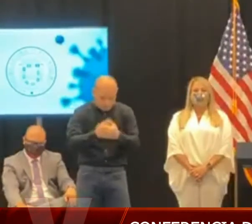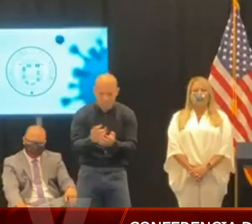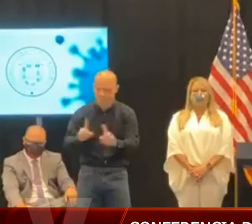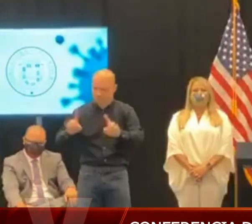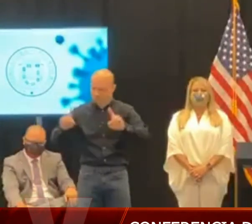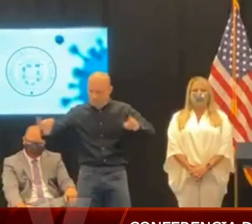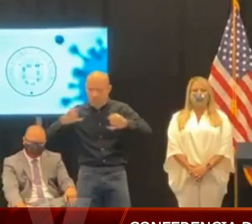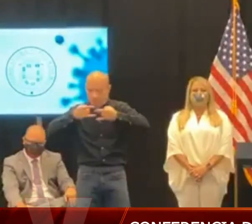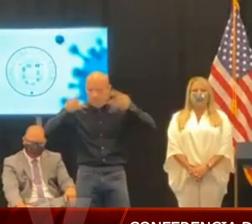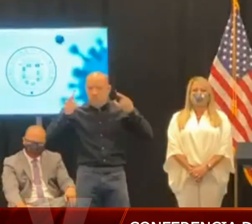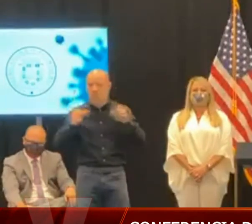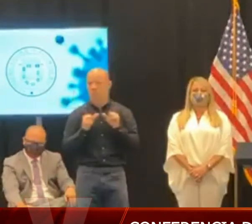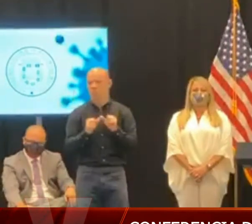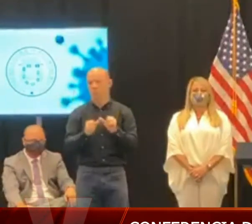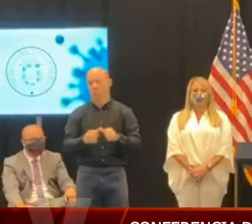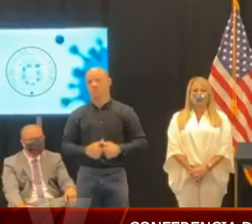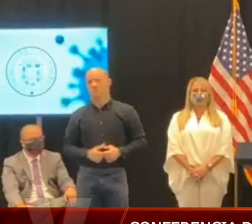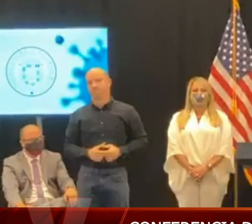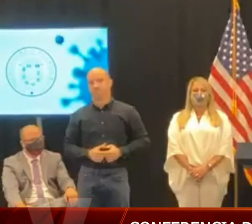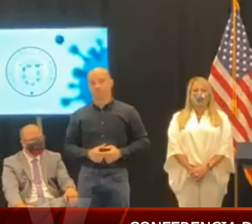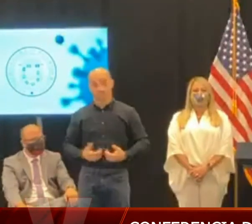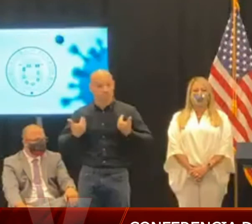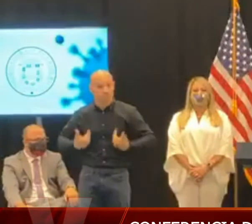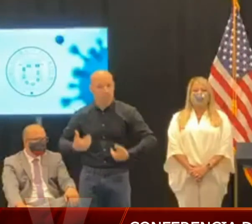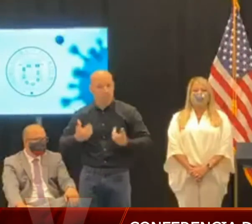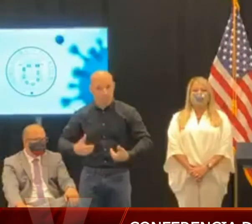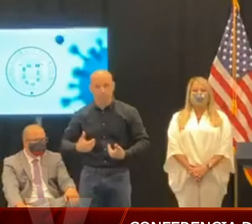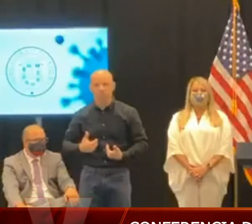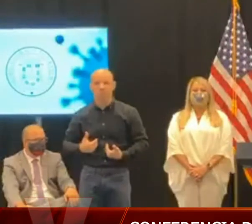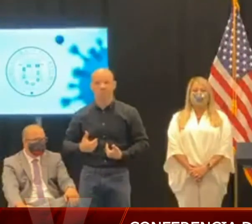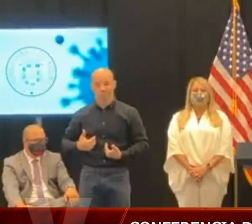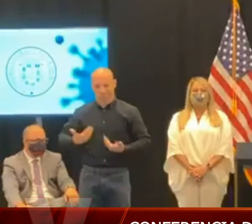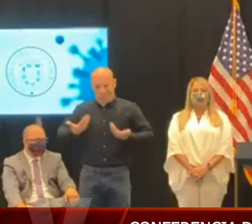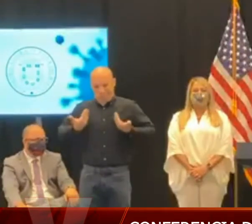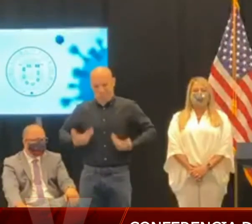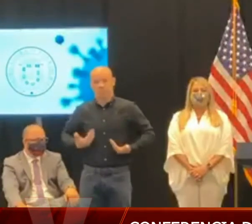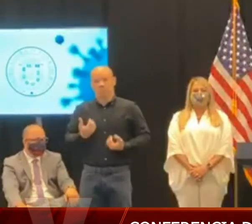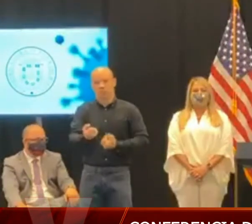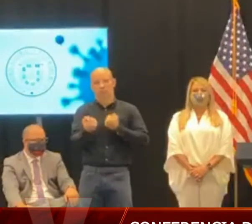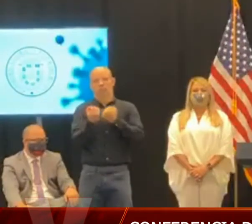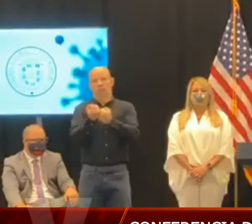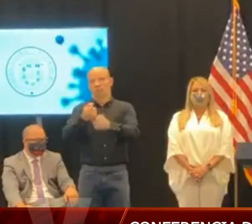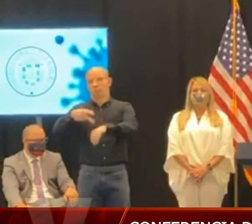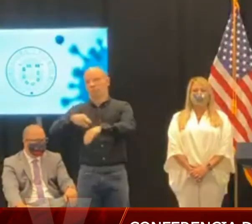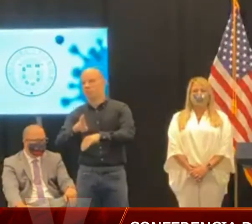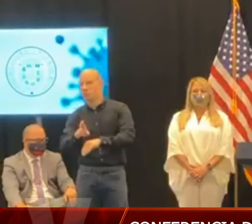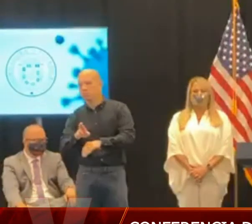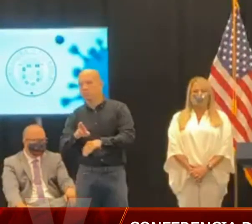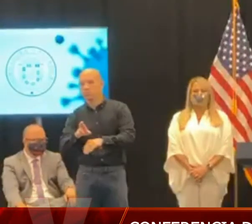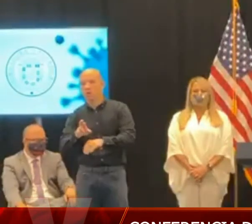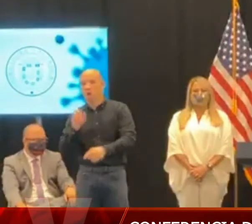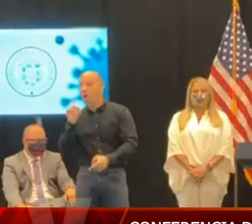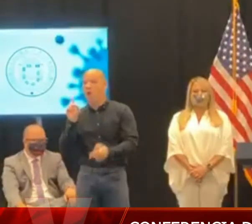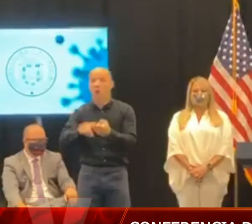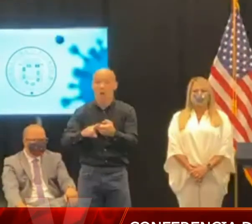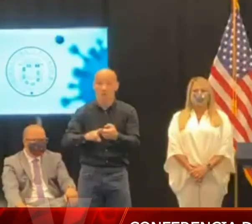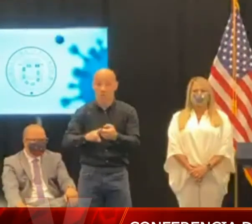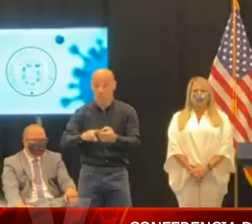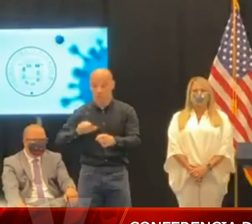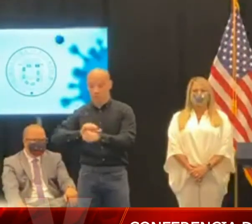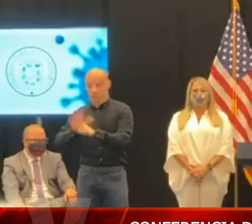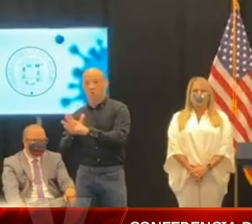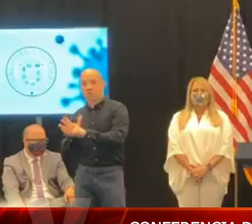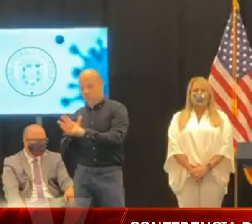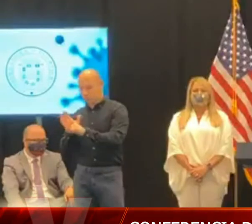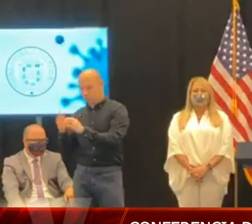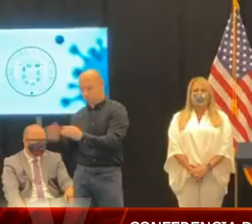En mi carácter personal, Puerto Rico podrá contar conmigo hasta que tengamos una cura para el COVID-19. Además, podrá